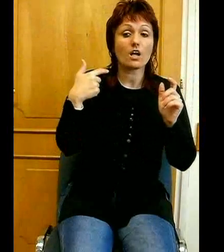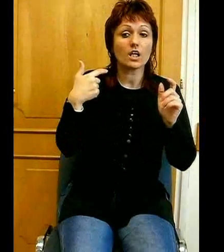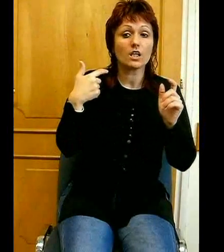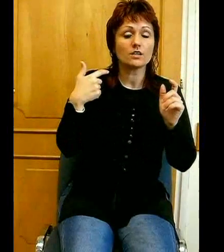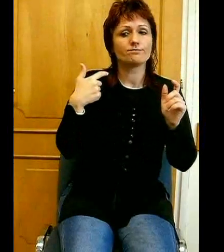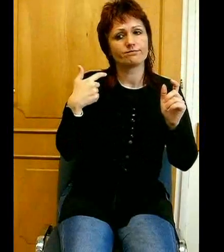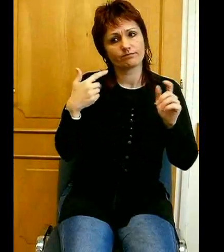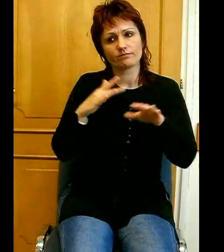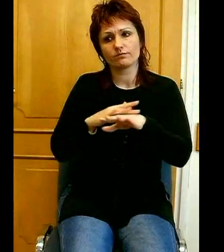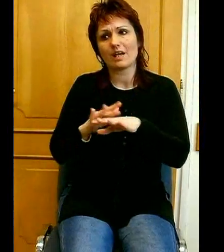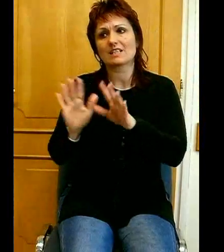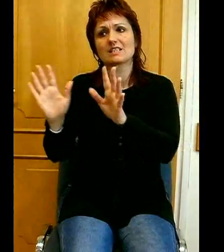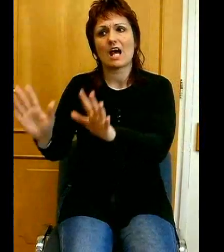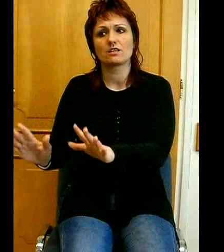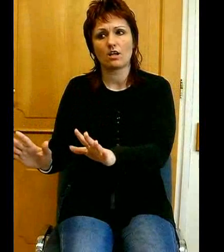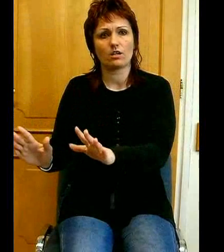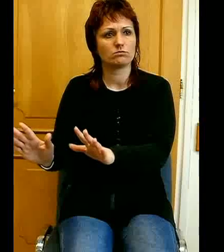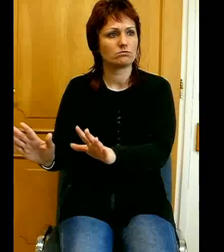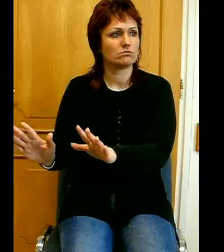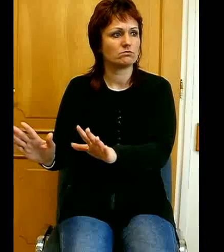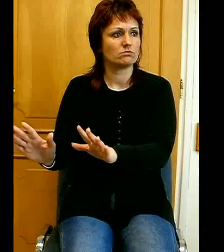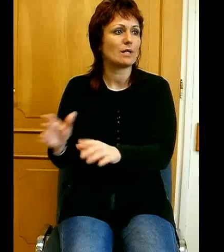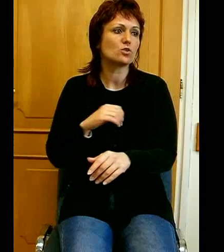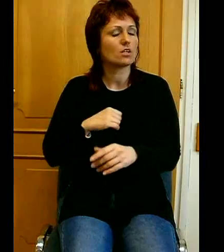szállakozott, hanem a vondi cselekedet is következett.